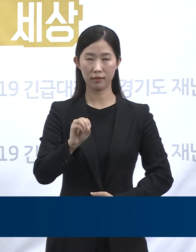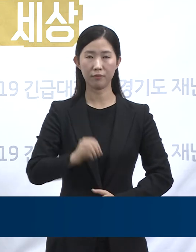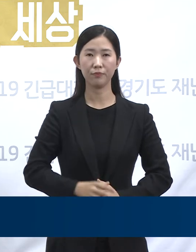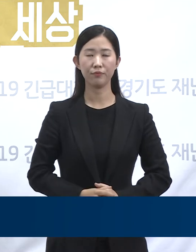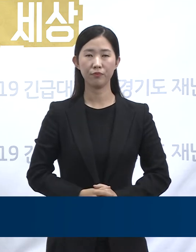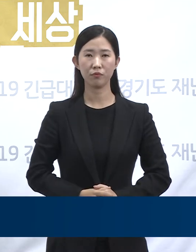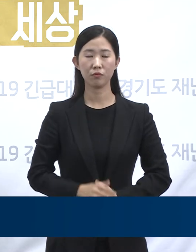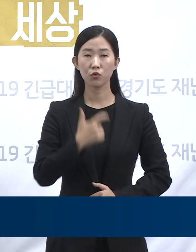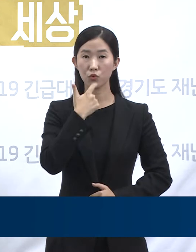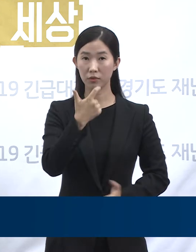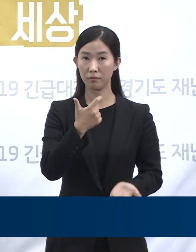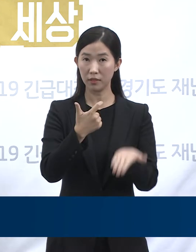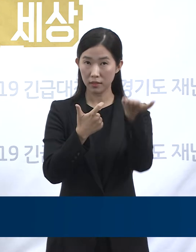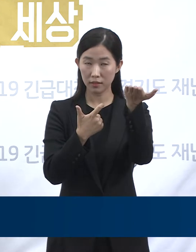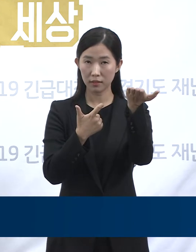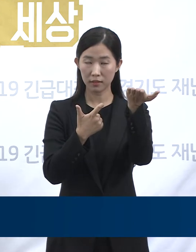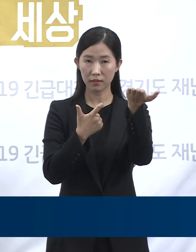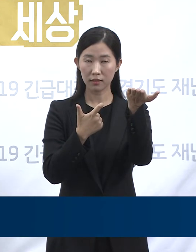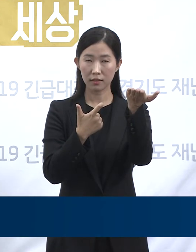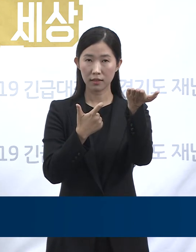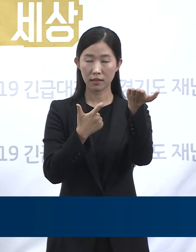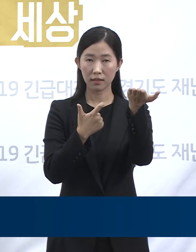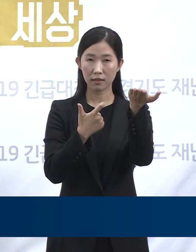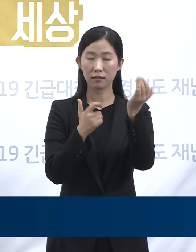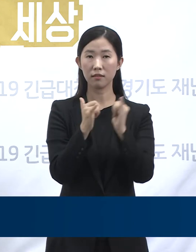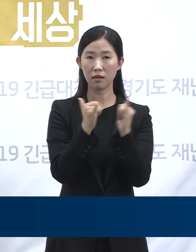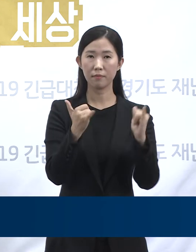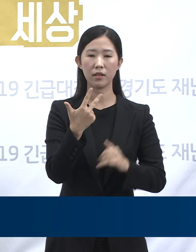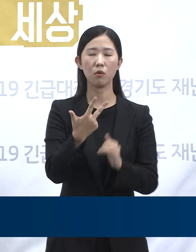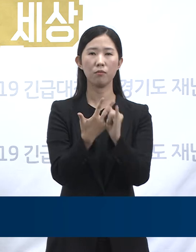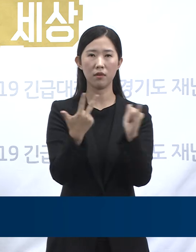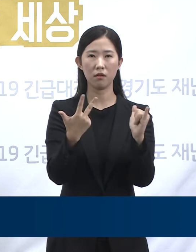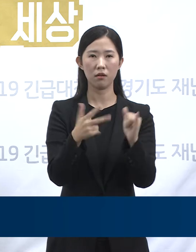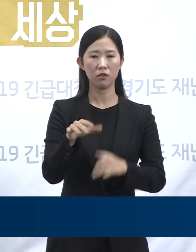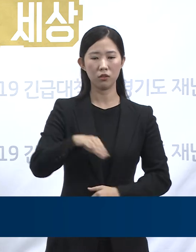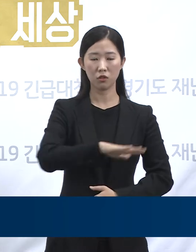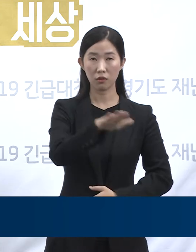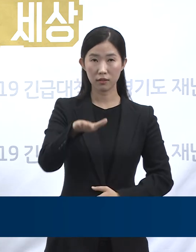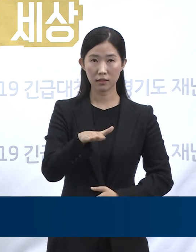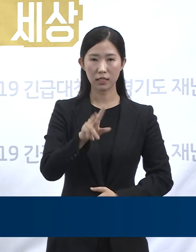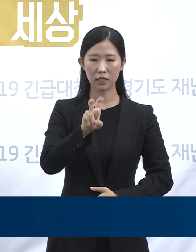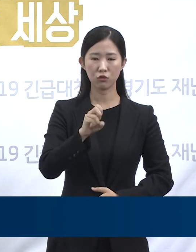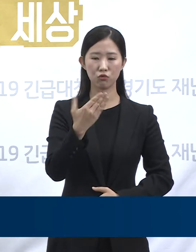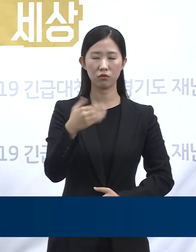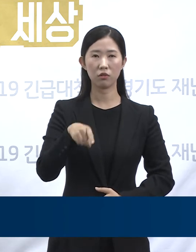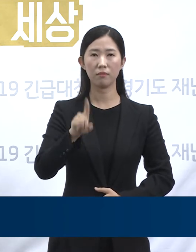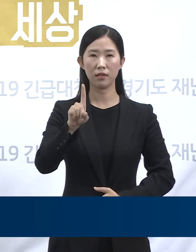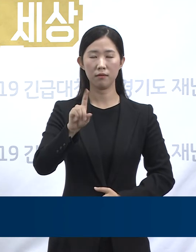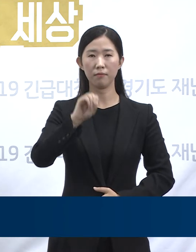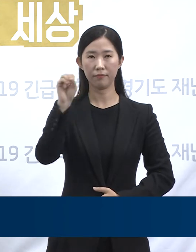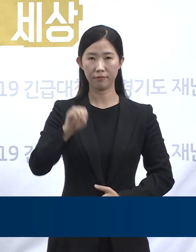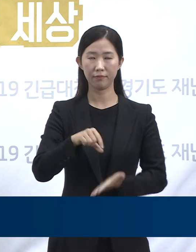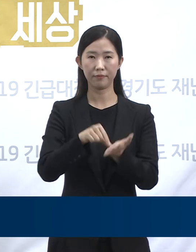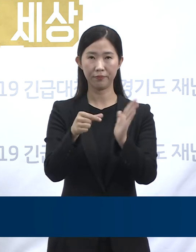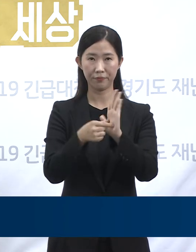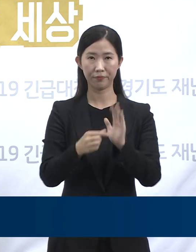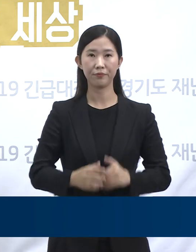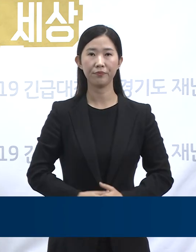60세 이상의 장년층과 노년층은 7명으로 전체의 29.1%를 차지합니다.